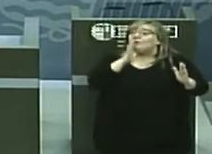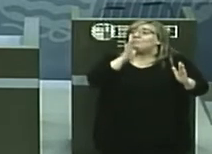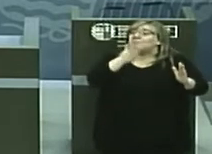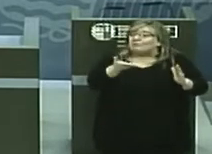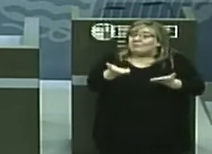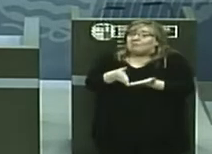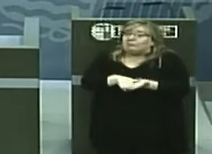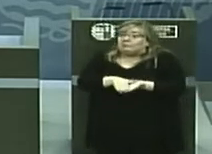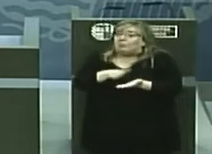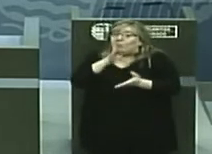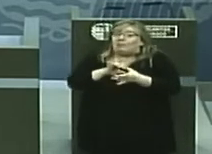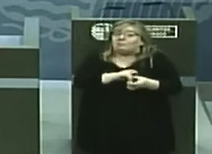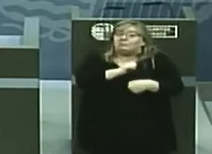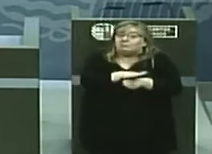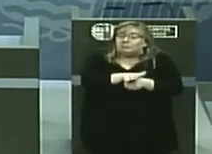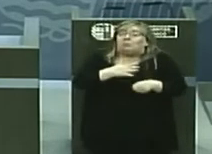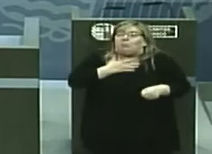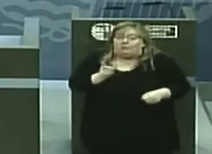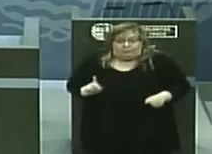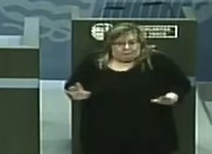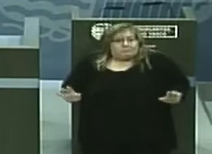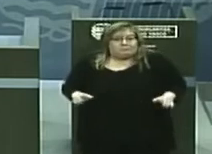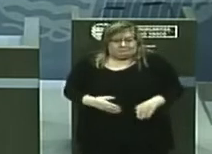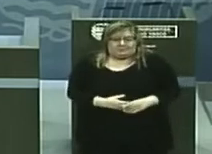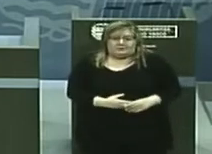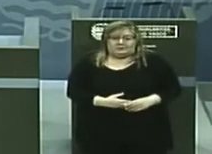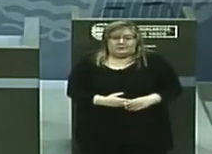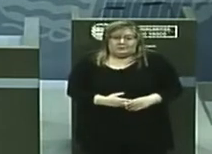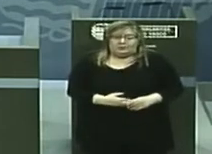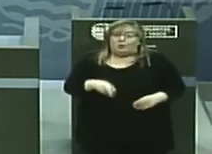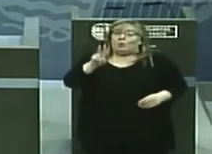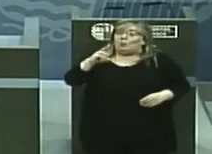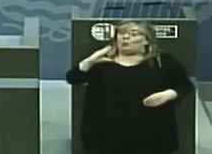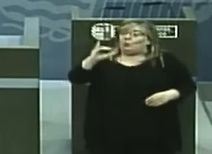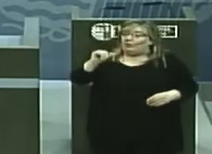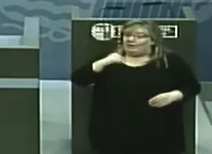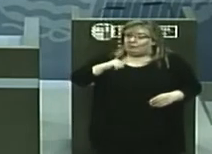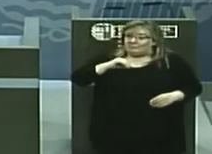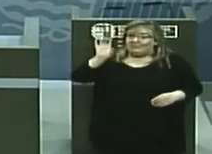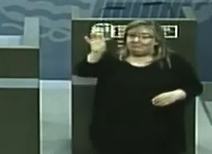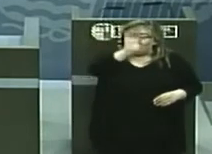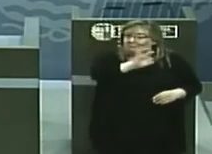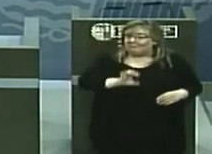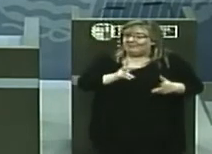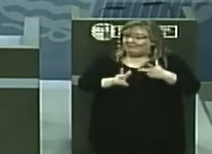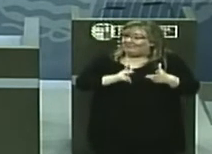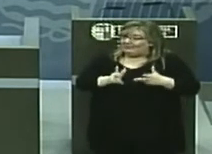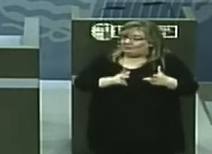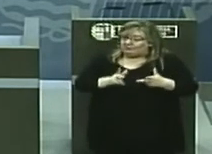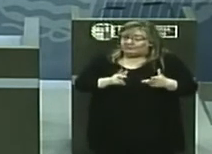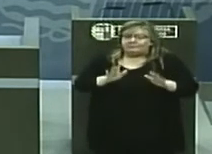este puede no haber sido COVID. En las UCIs de los hospitales vascos, por otra parte,